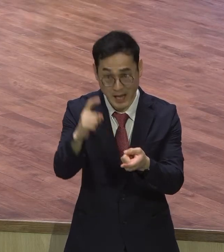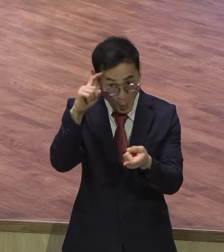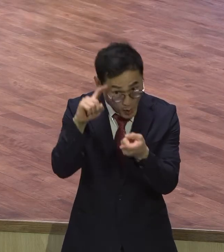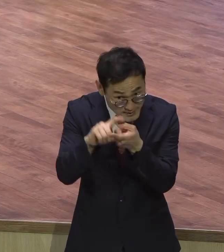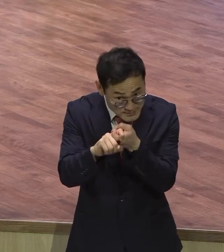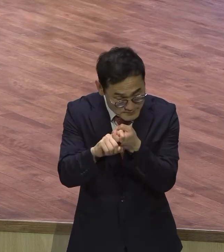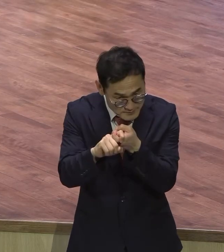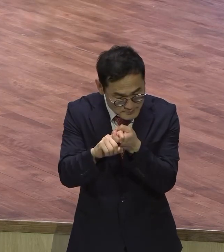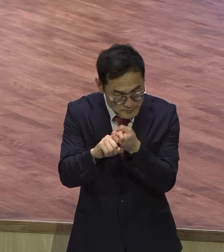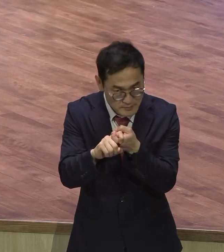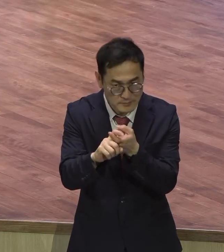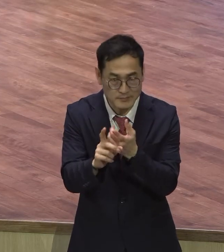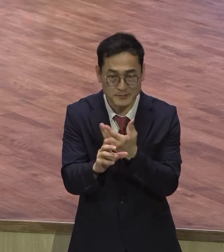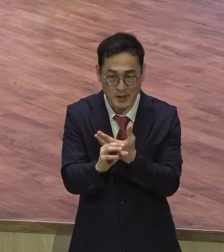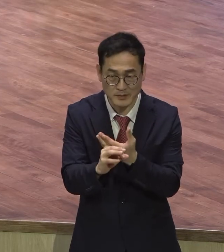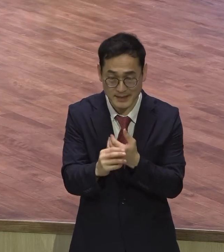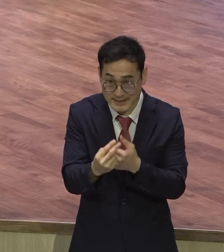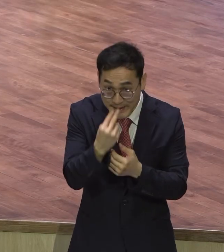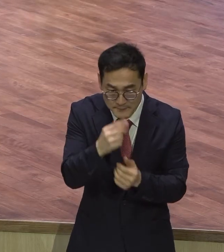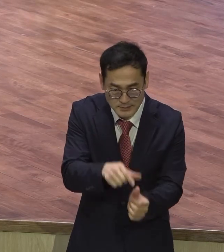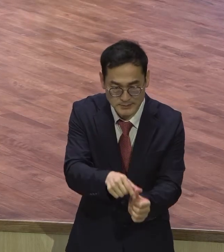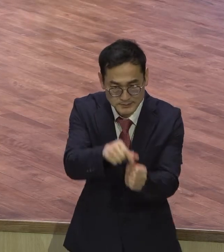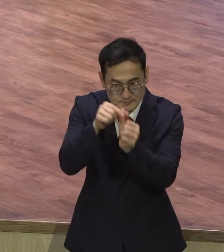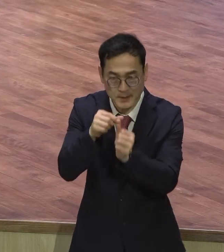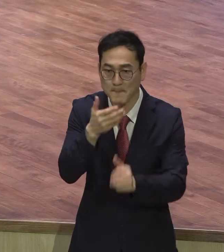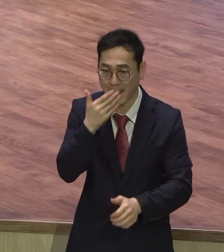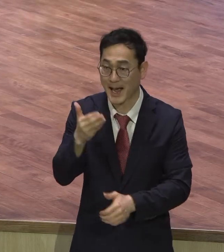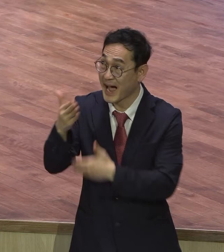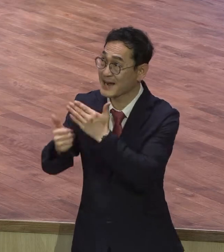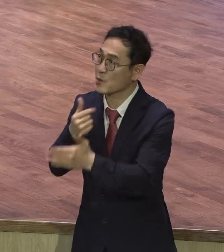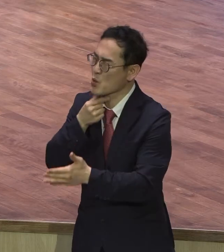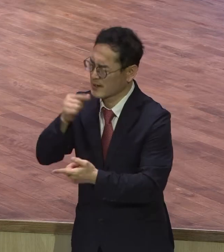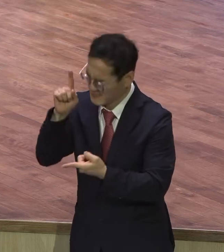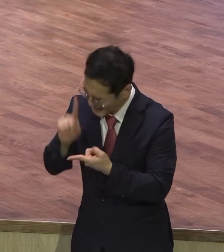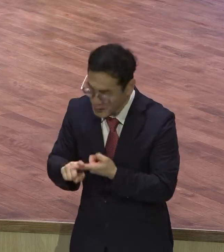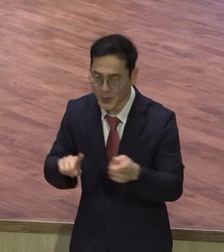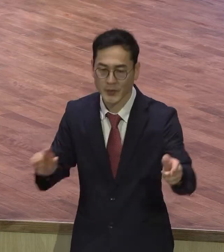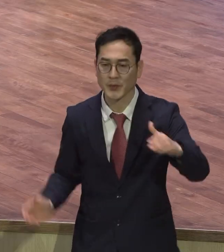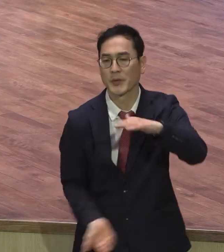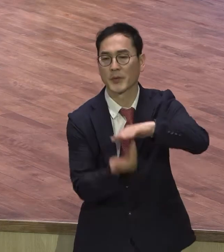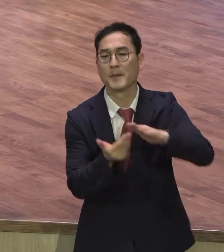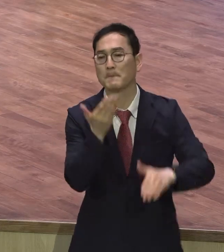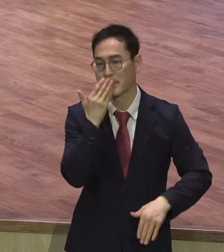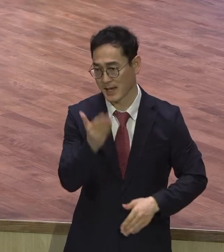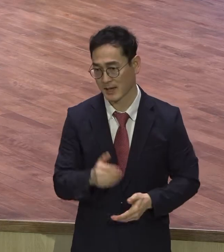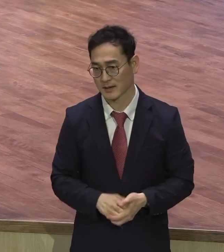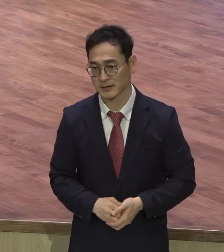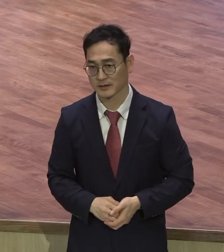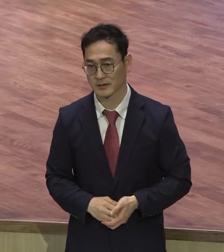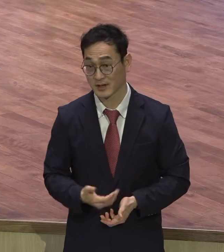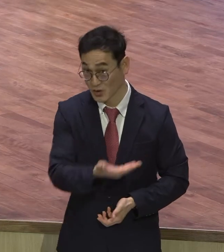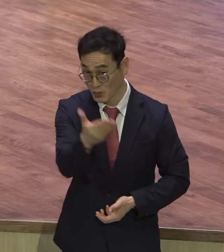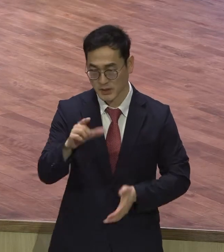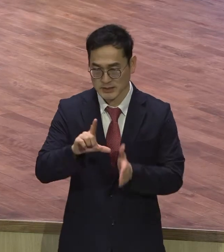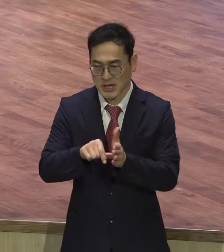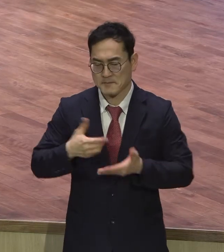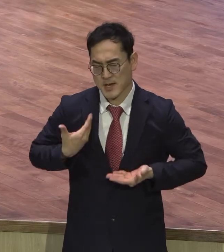뜻과 교획을 이루어갈 수가 있다. 그런 말씀이에요. 영혼계 모든 성도들 시간이 흐름을 어릴수록 영혼에